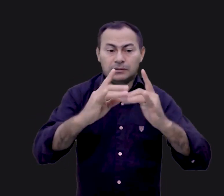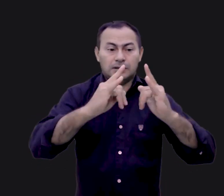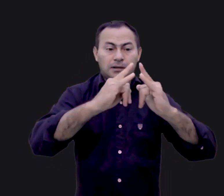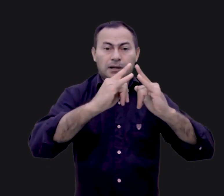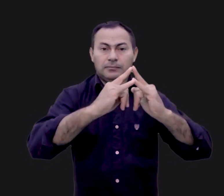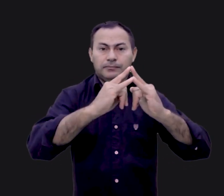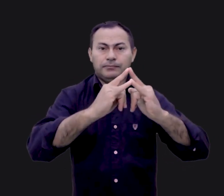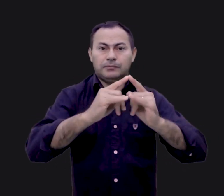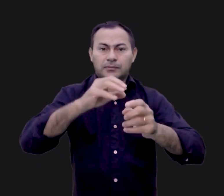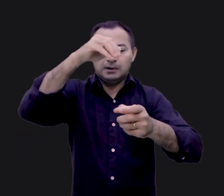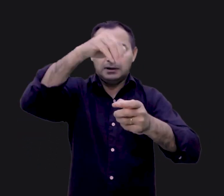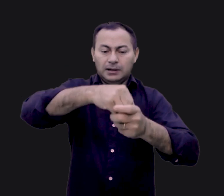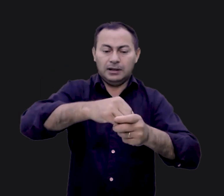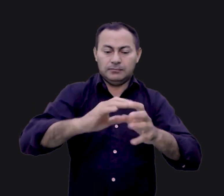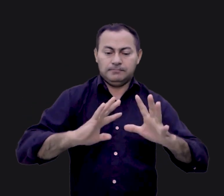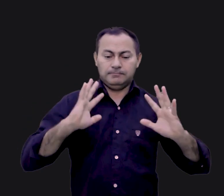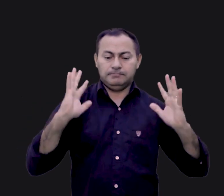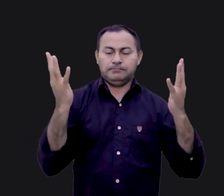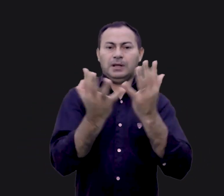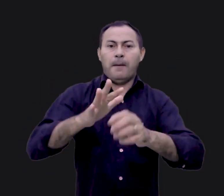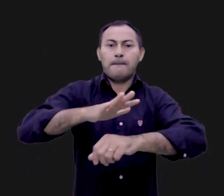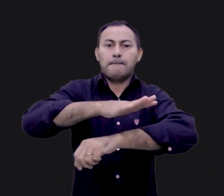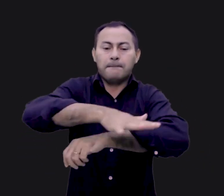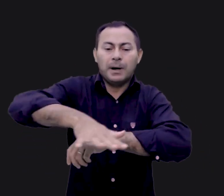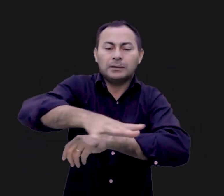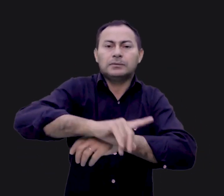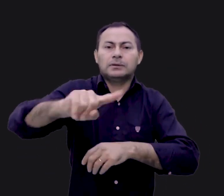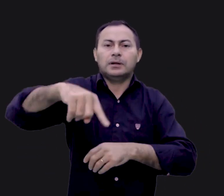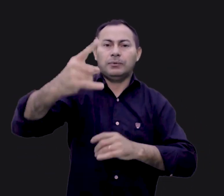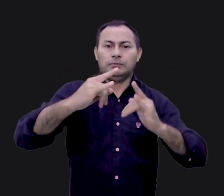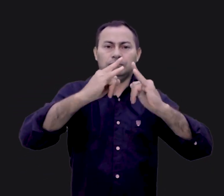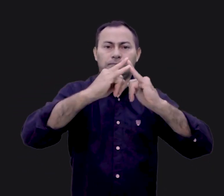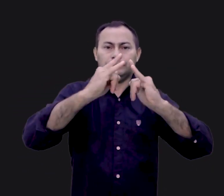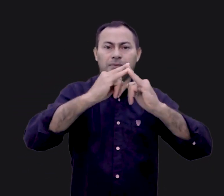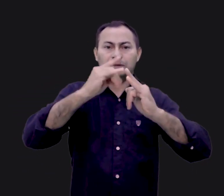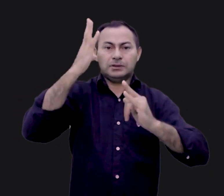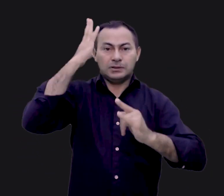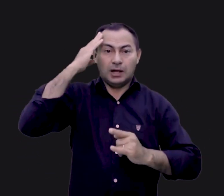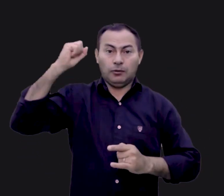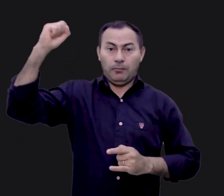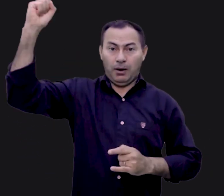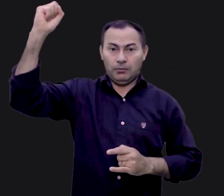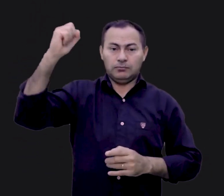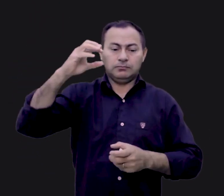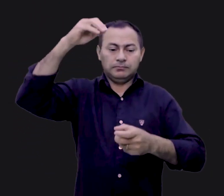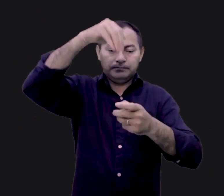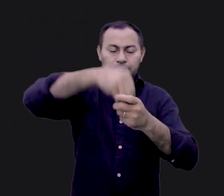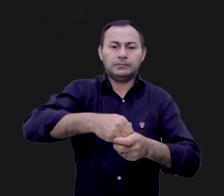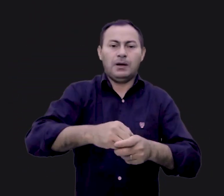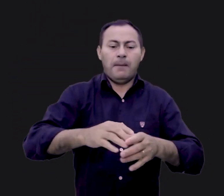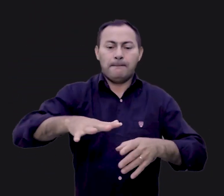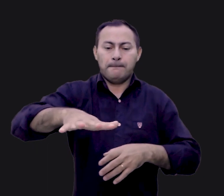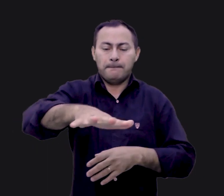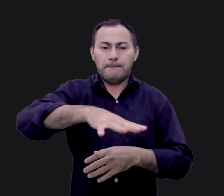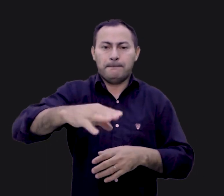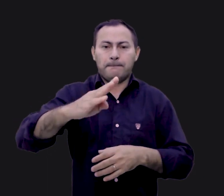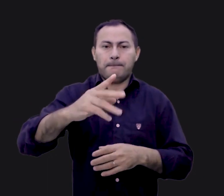tenda. A área dentro da cerca era o pátio. Mais tarde o templo de Salomão foi construído nesse mesmo padrão. pátio media